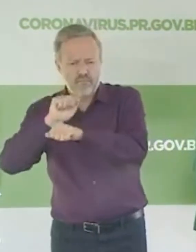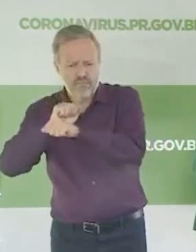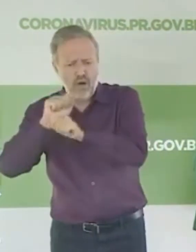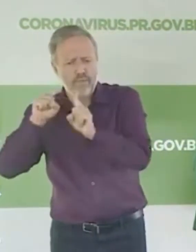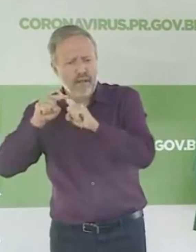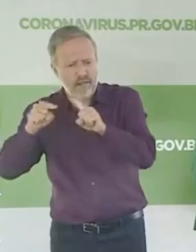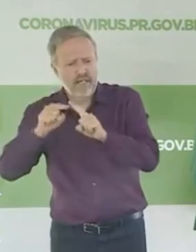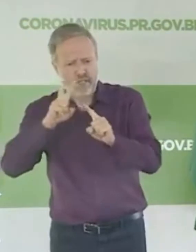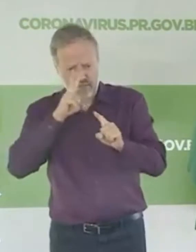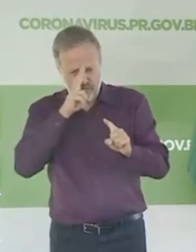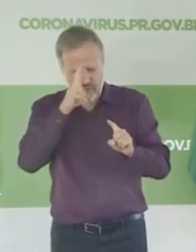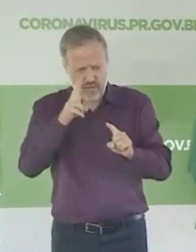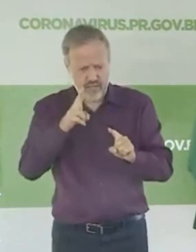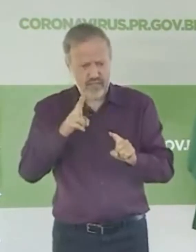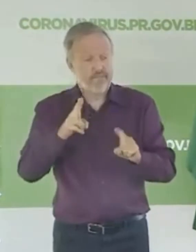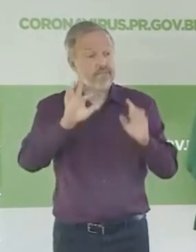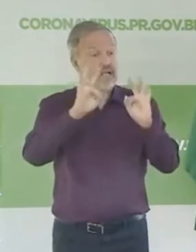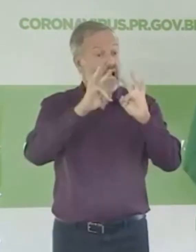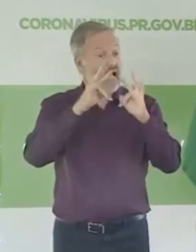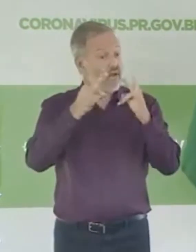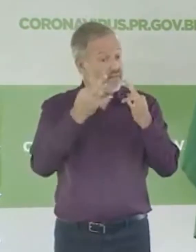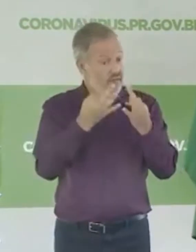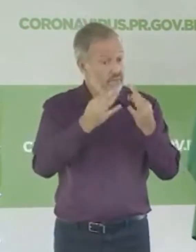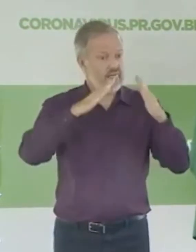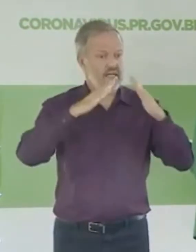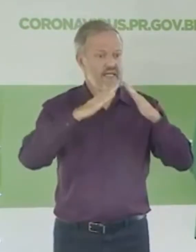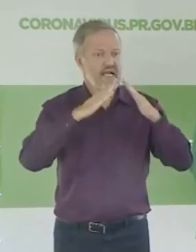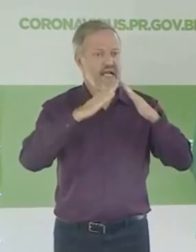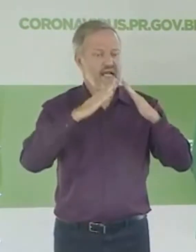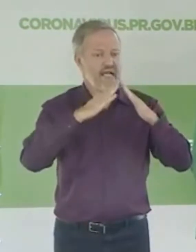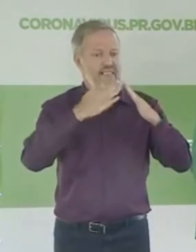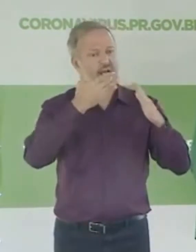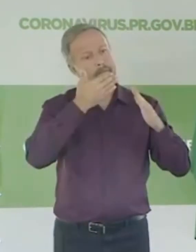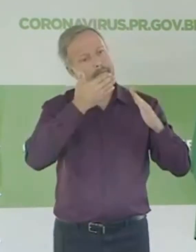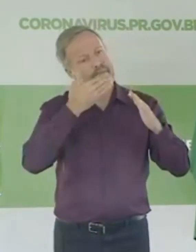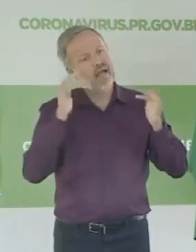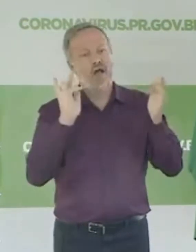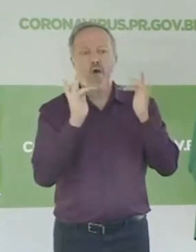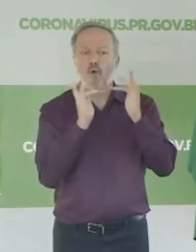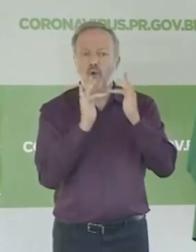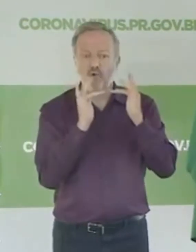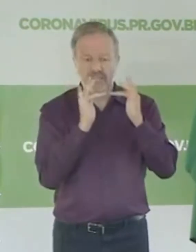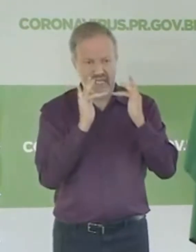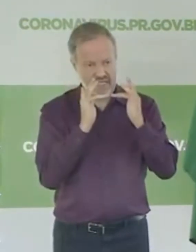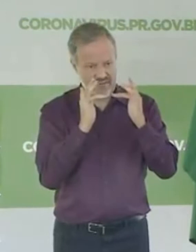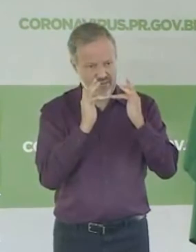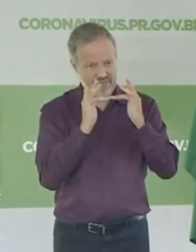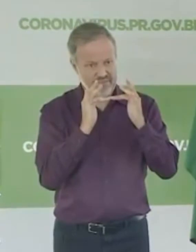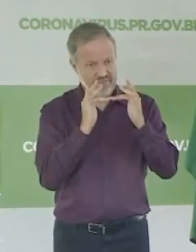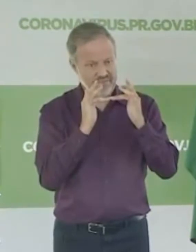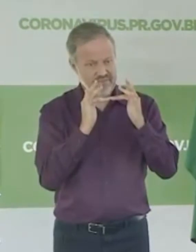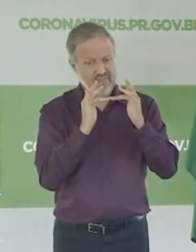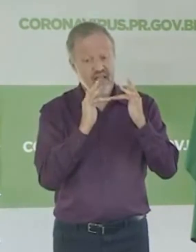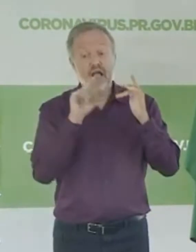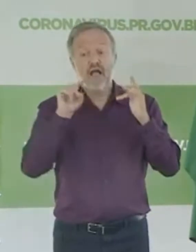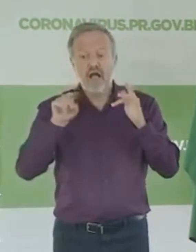pessoas estão em casa melhorando as suas relações familiares, estão melhorando as suas relações comerciais. E o enfrentamento que está